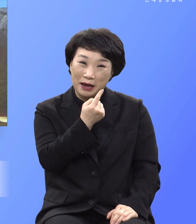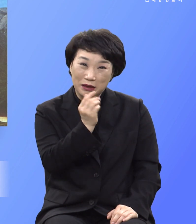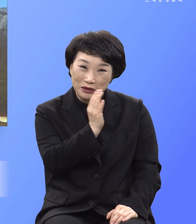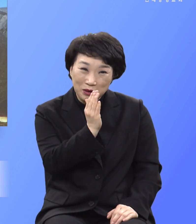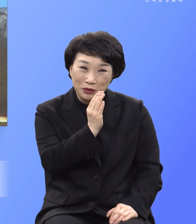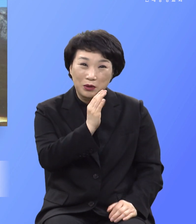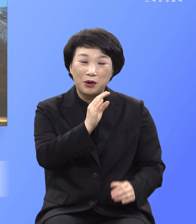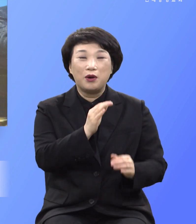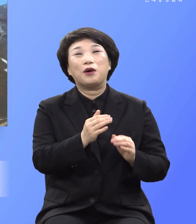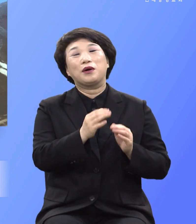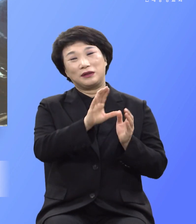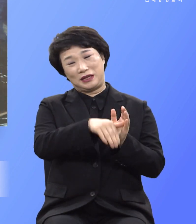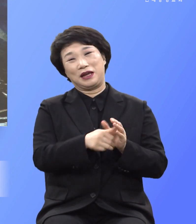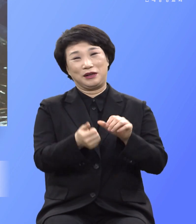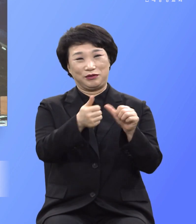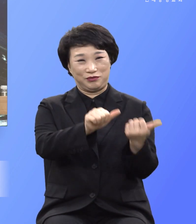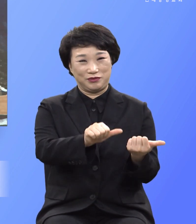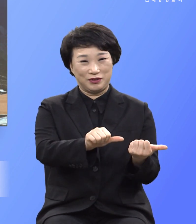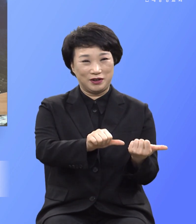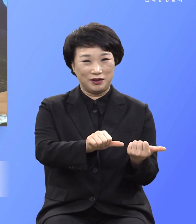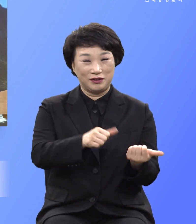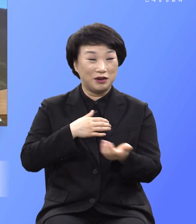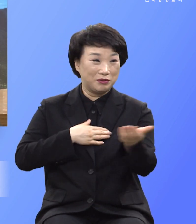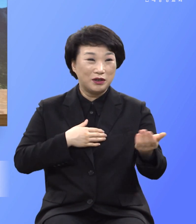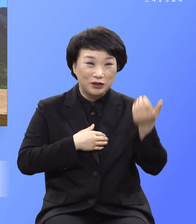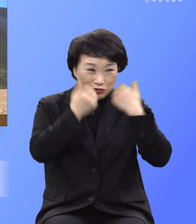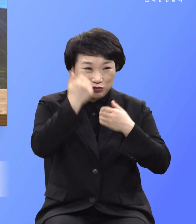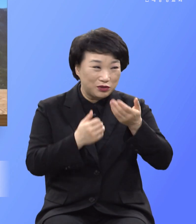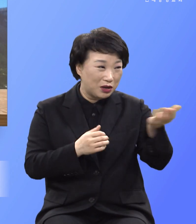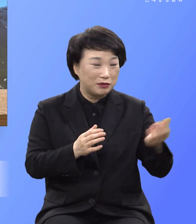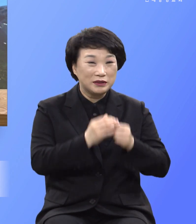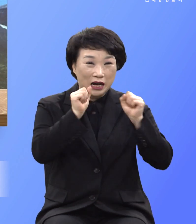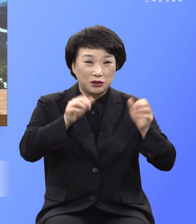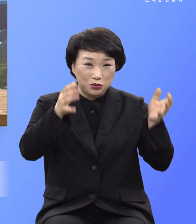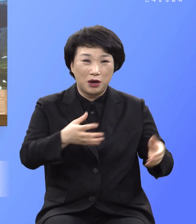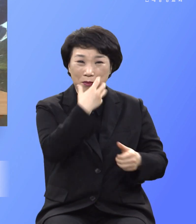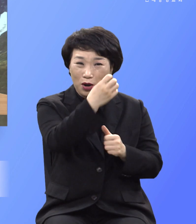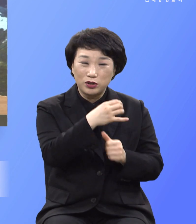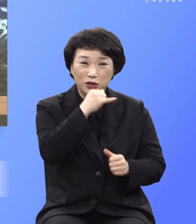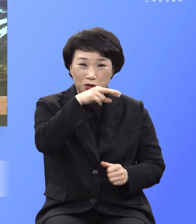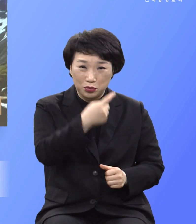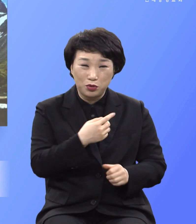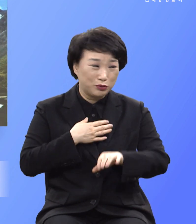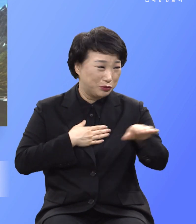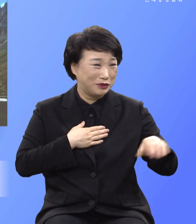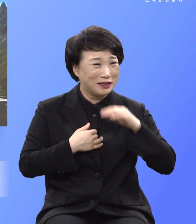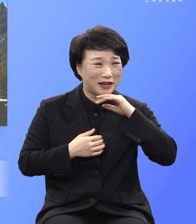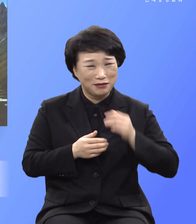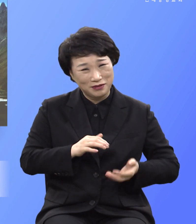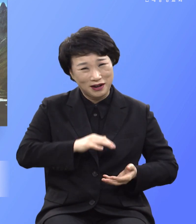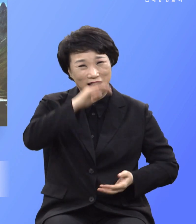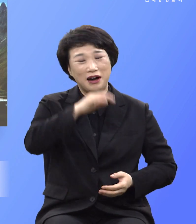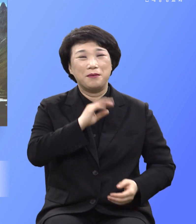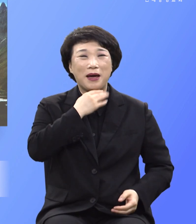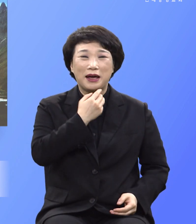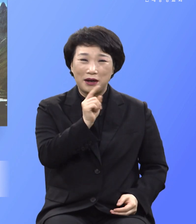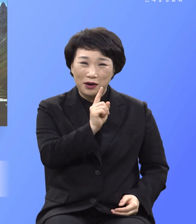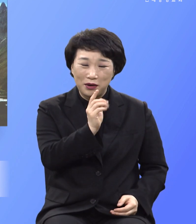세상에서 남에게 멸시받은 들 백년 안에 죽을 것이니 우리는 하나님의 법을